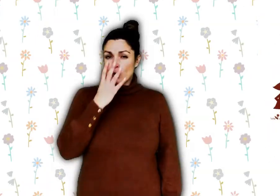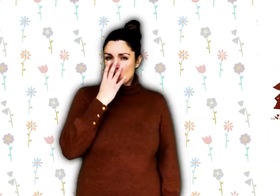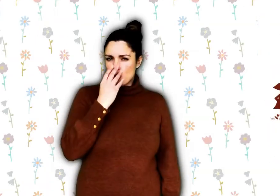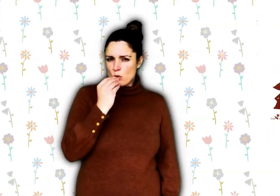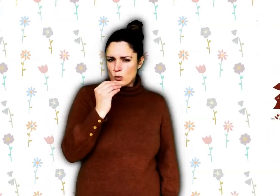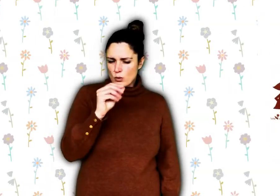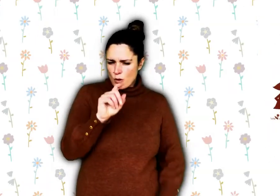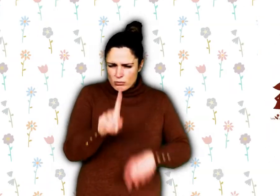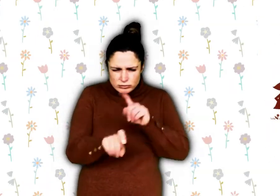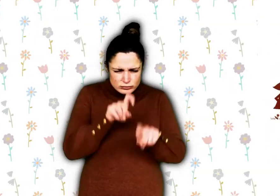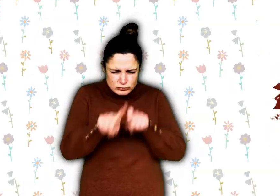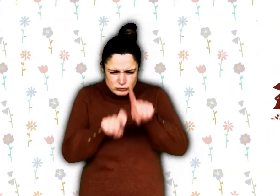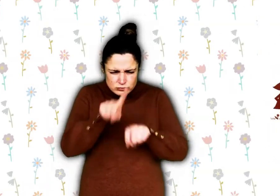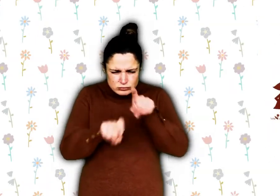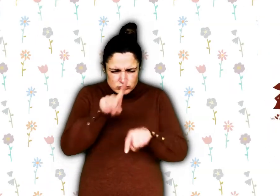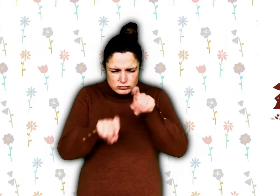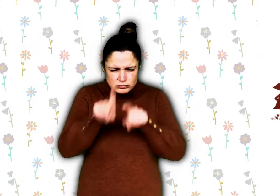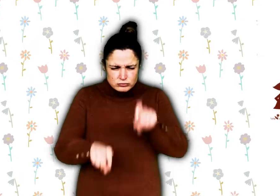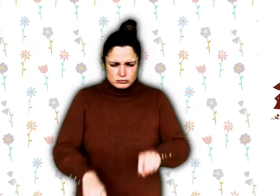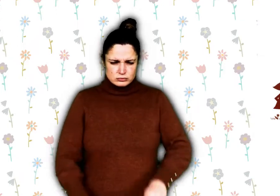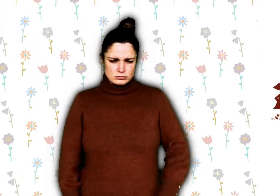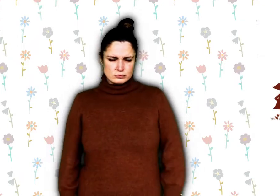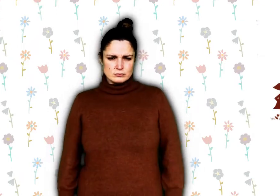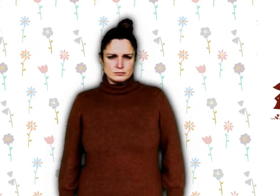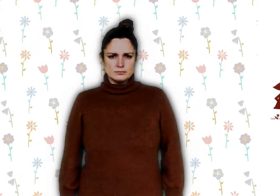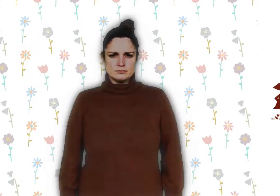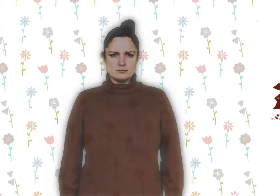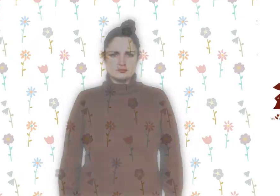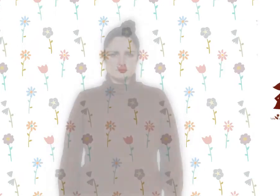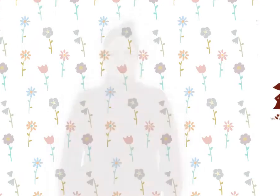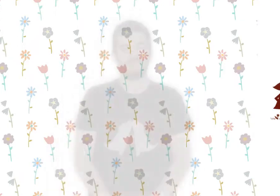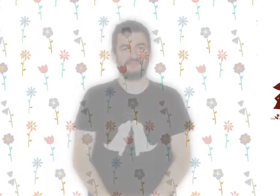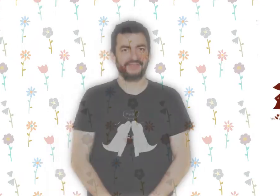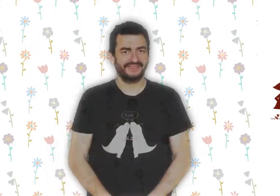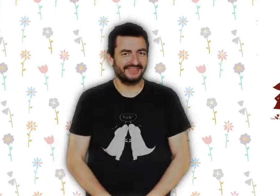Le loup lui posa tout un tas de questions.